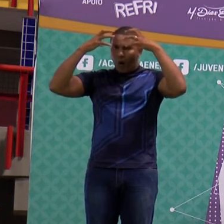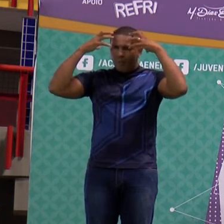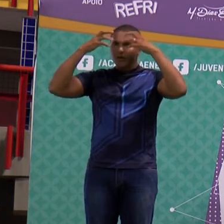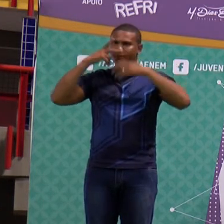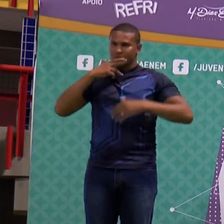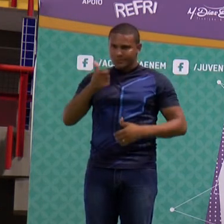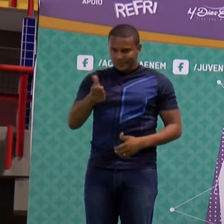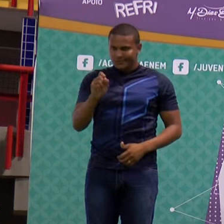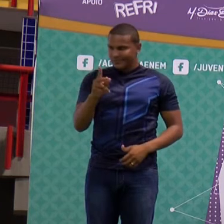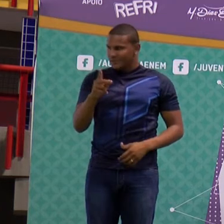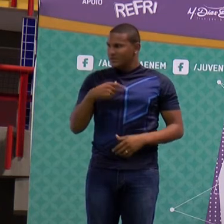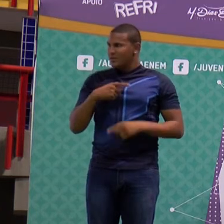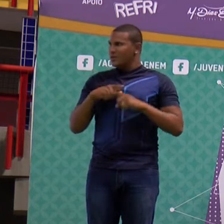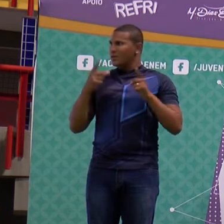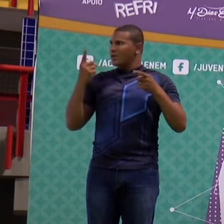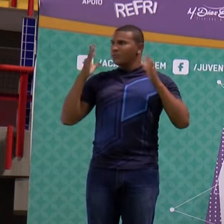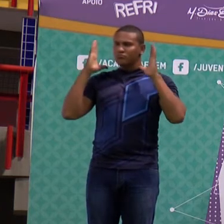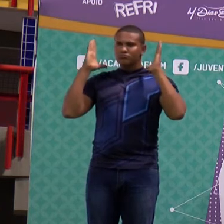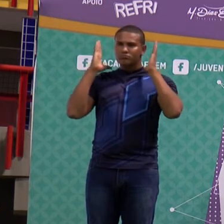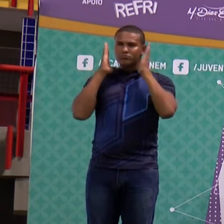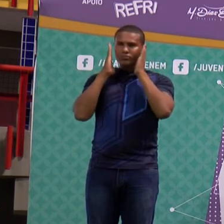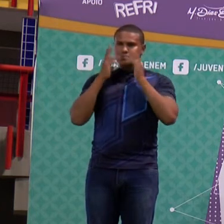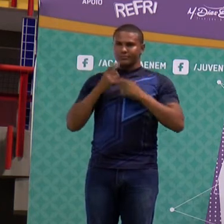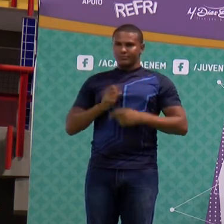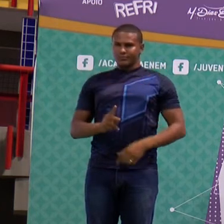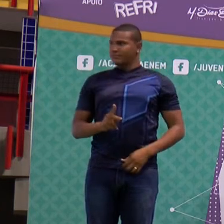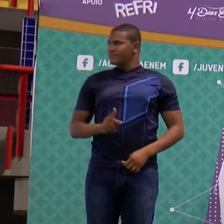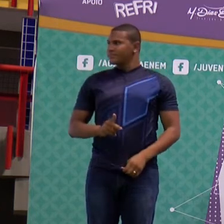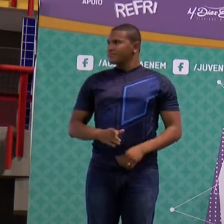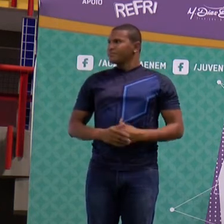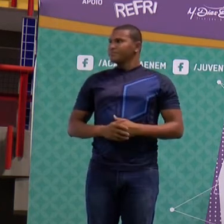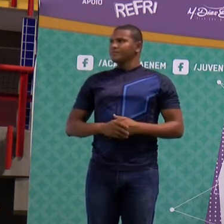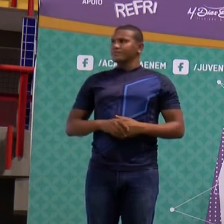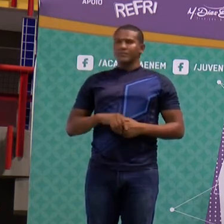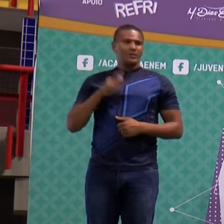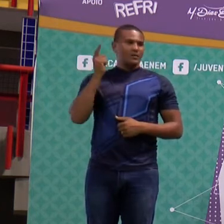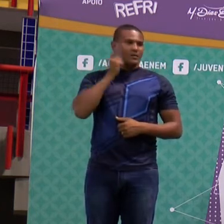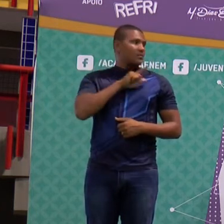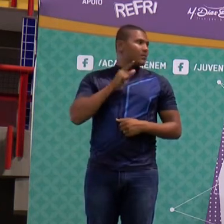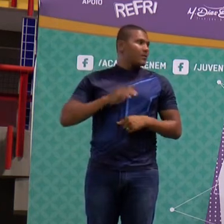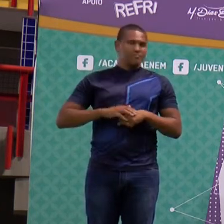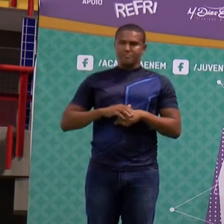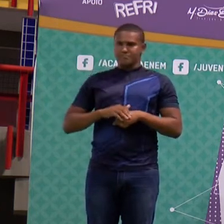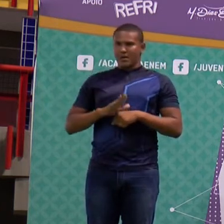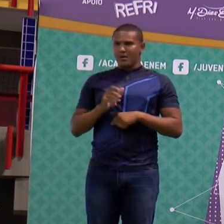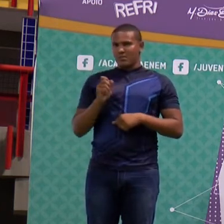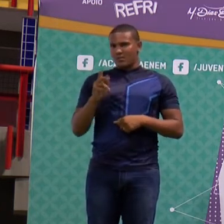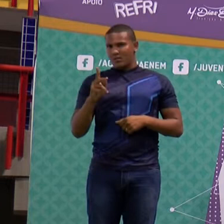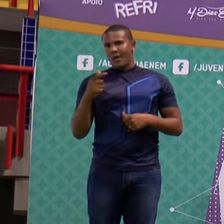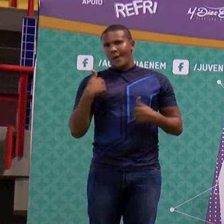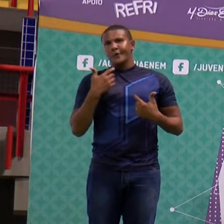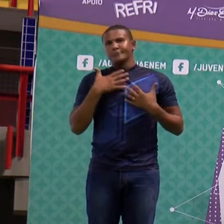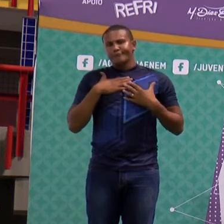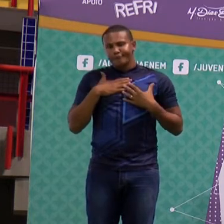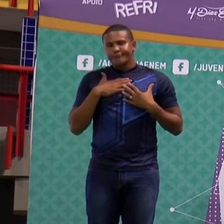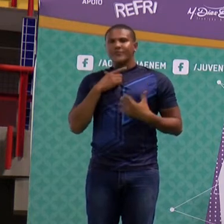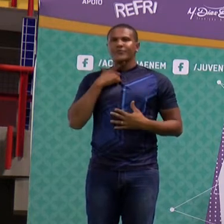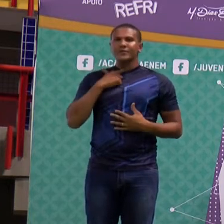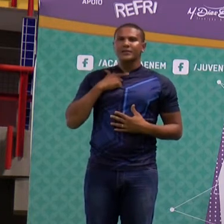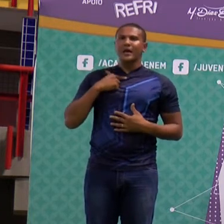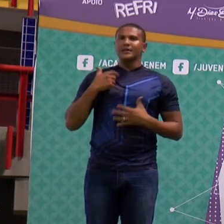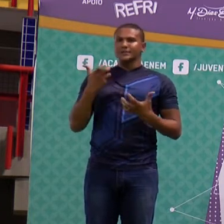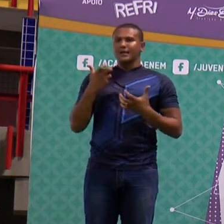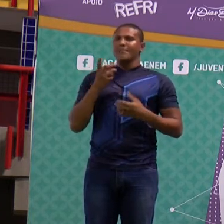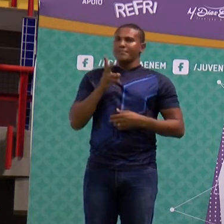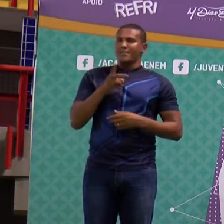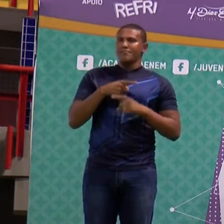maior intensidade você ouve o volume maior tranquilo? Galera eu gostaria de continuar bastante aqui com vocês mas o tempo